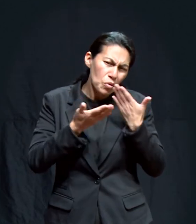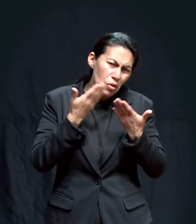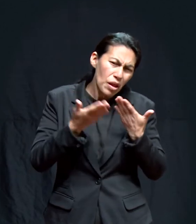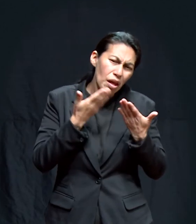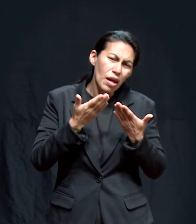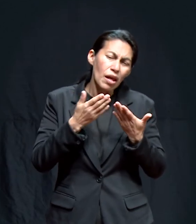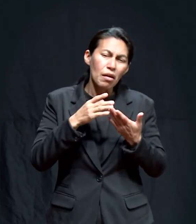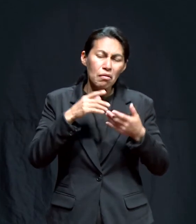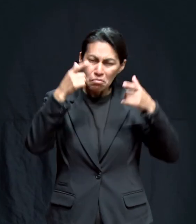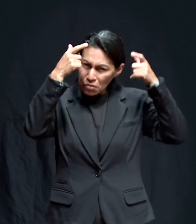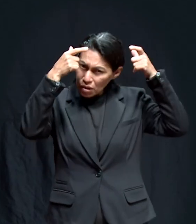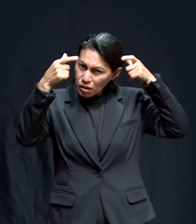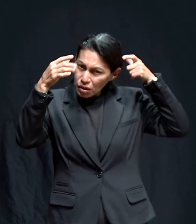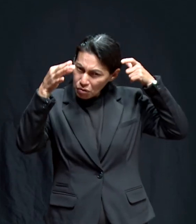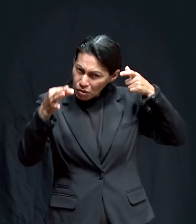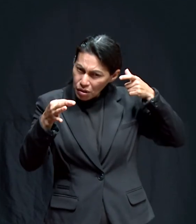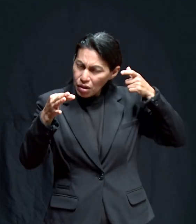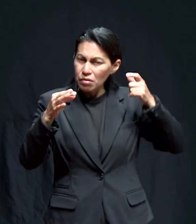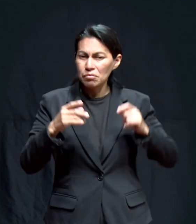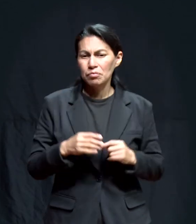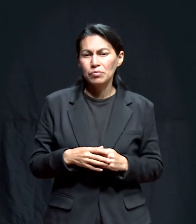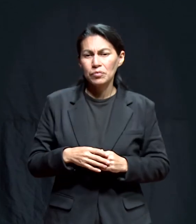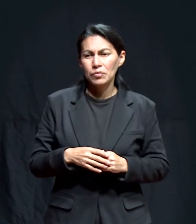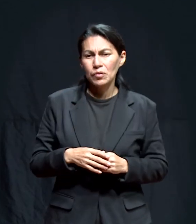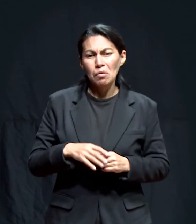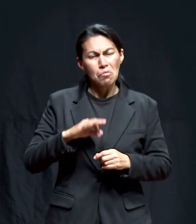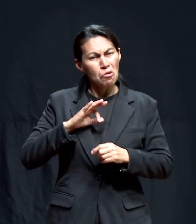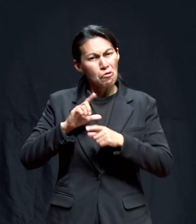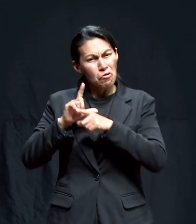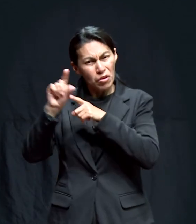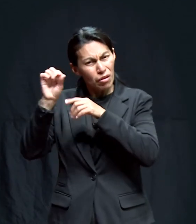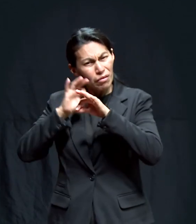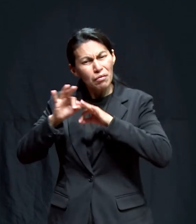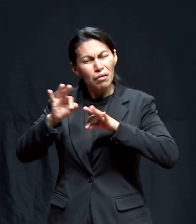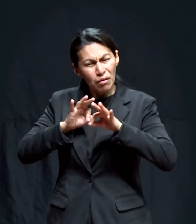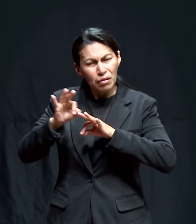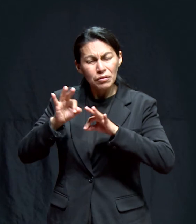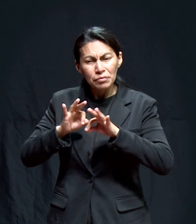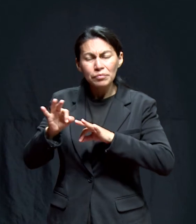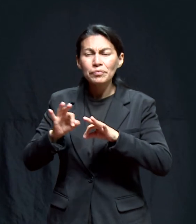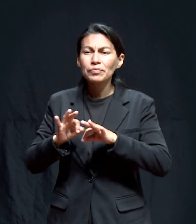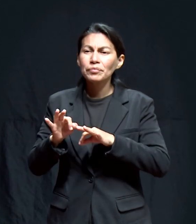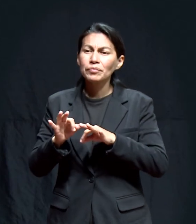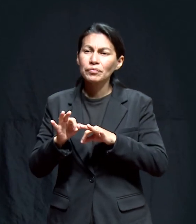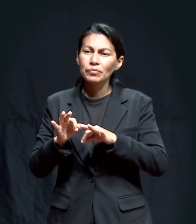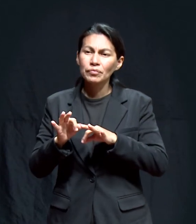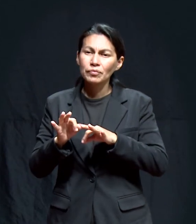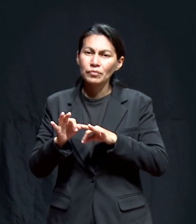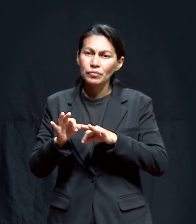una pequeña carrera, me gradué, y, pues, uno sale a trabajar.